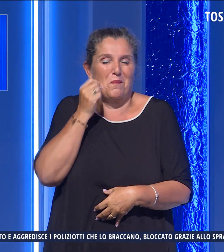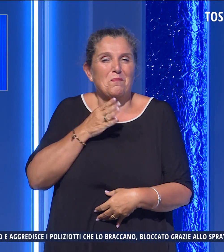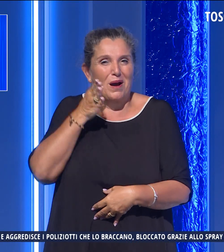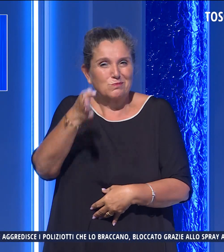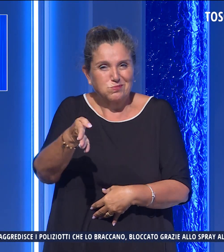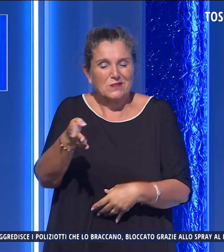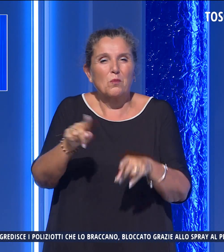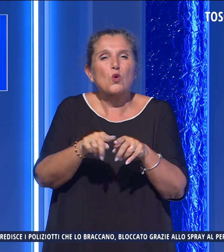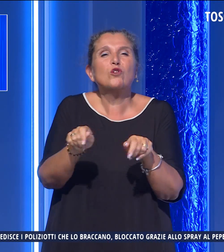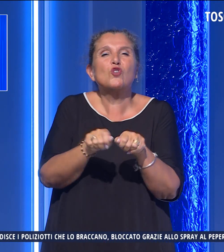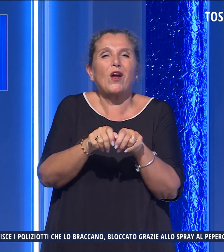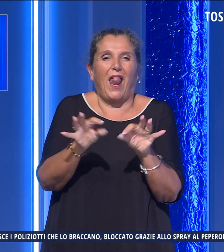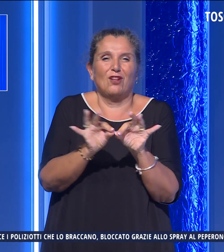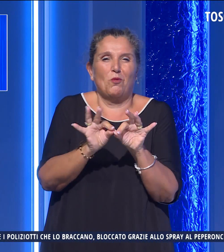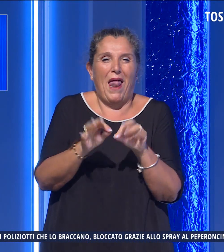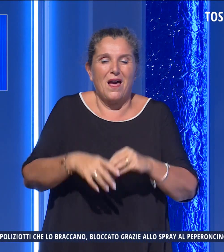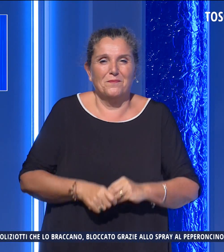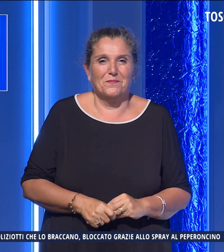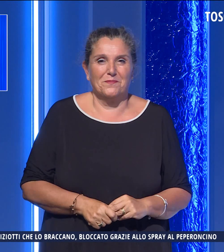e dalla sorella gemella.